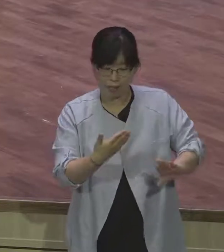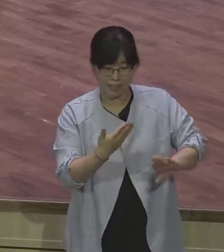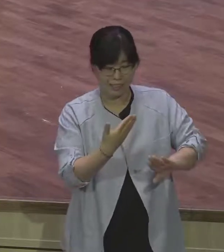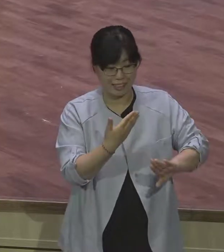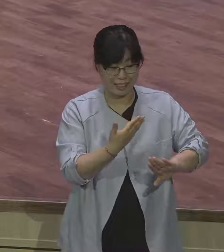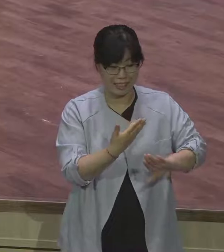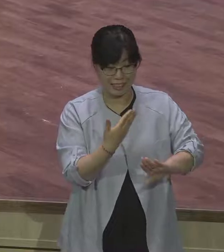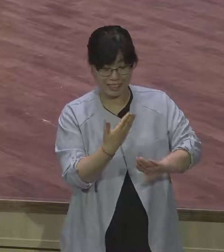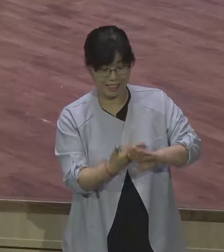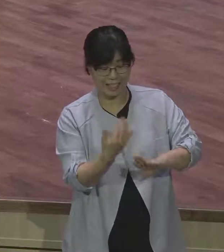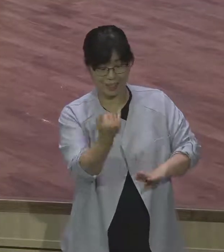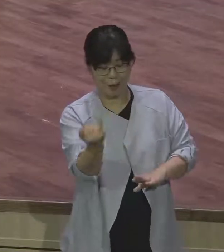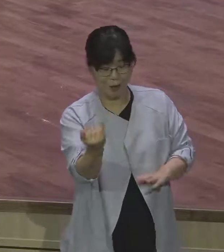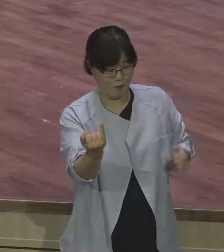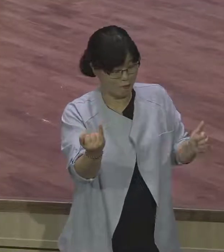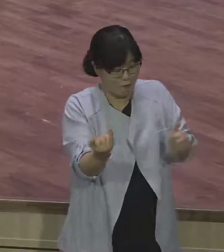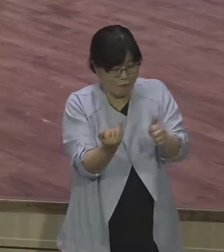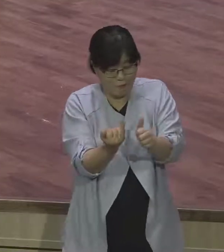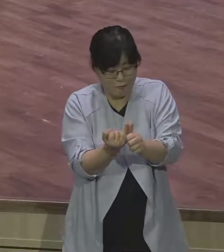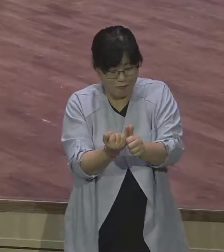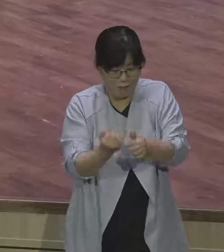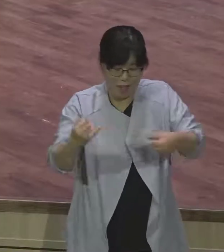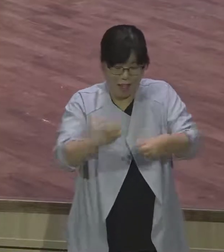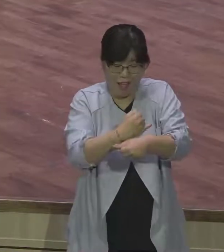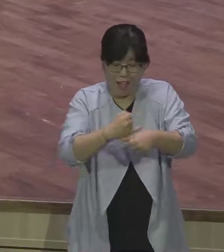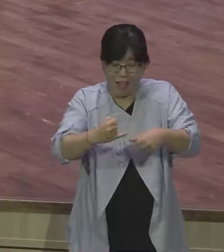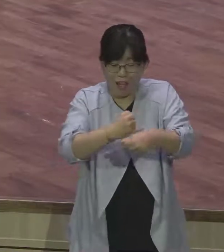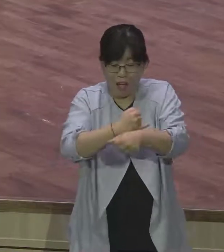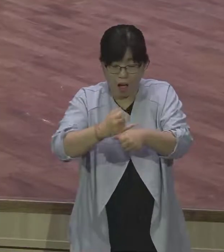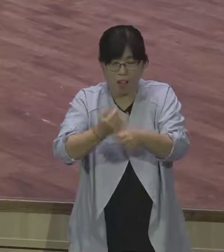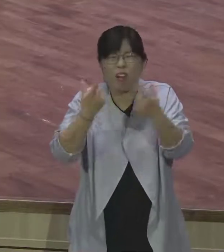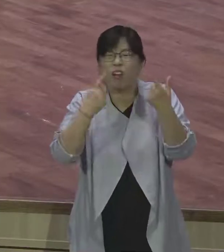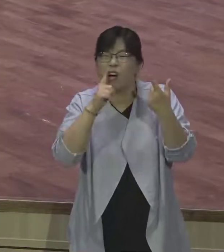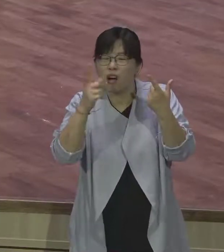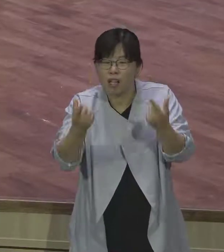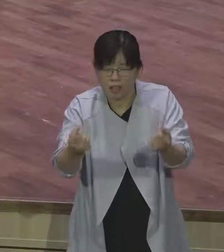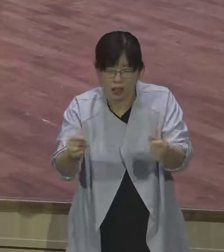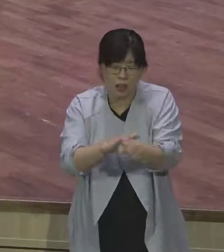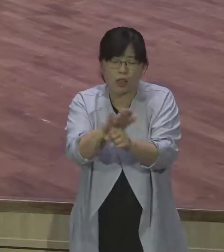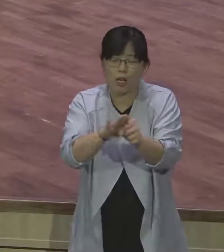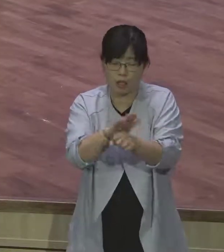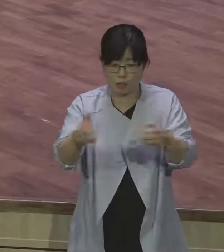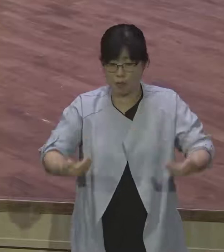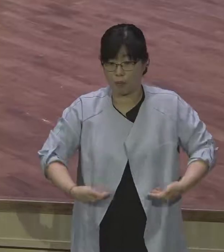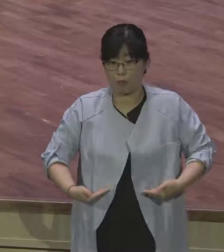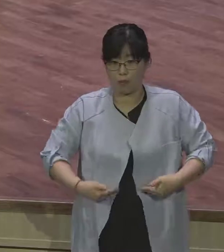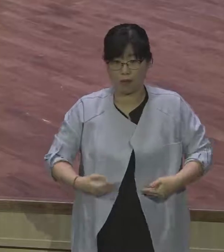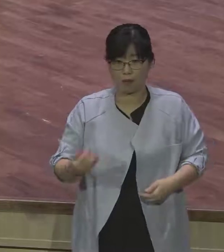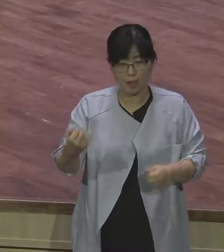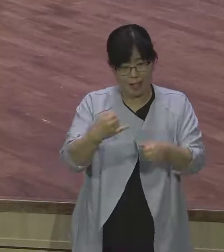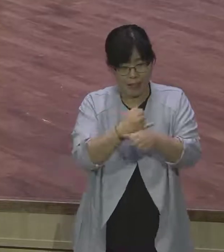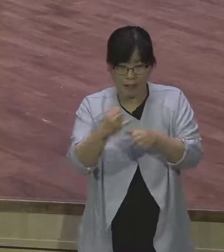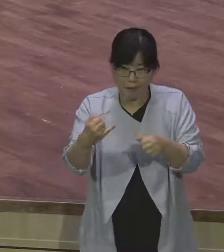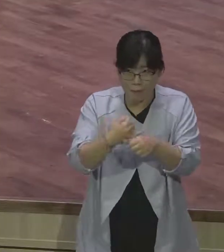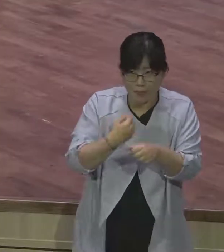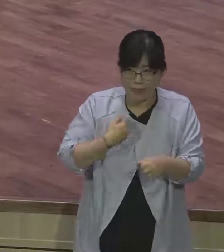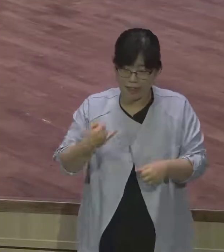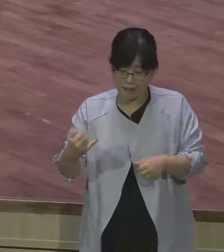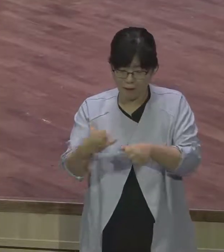영적 연애정신을 가지면요. 믿음을 적시로 성장할 수가 있어요. 아멘. 사랑에